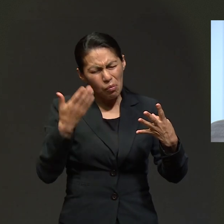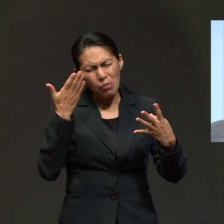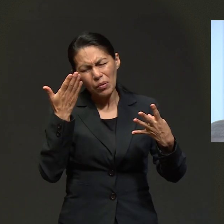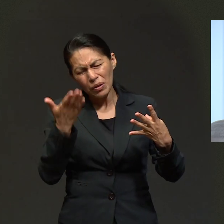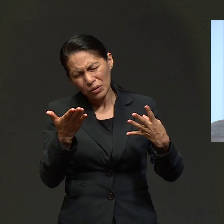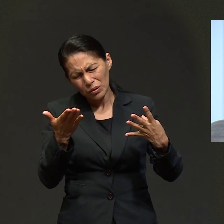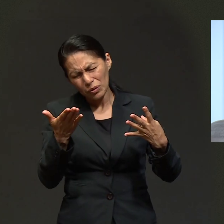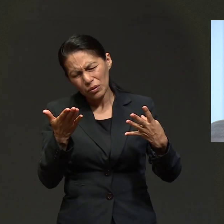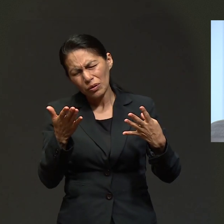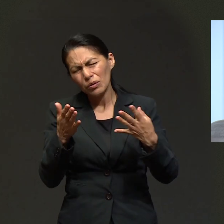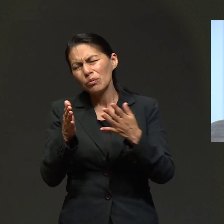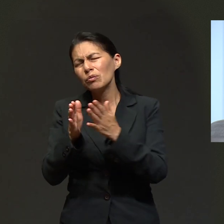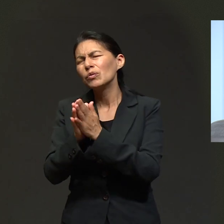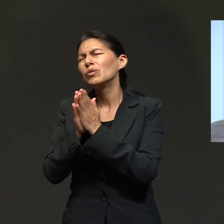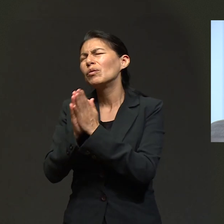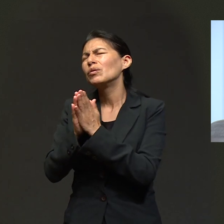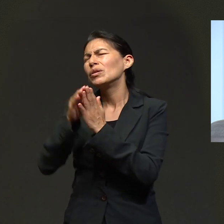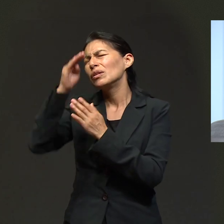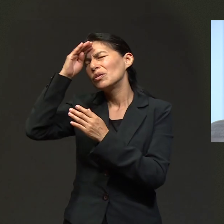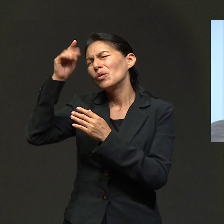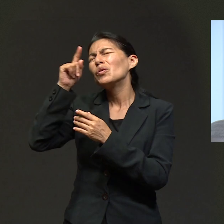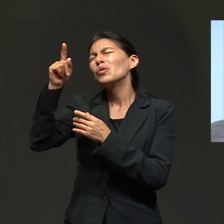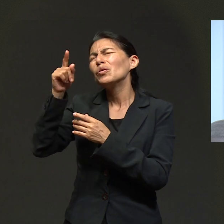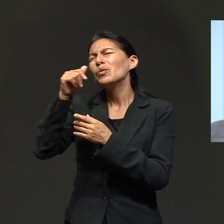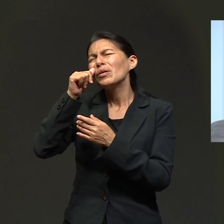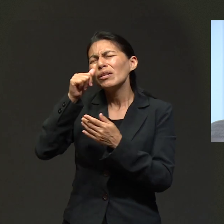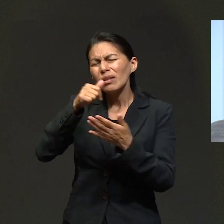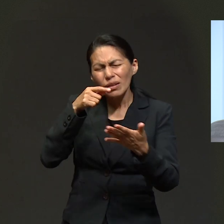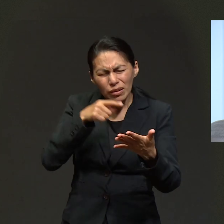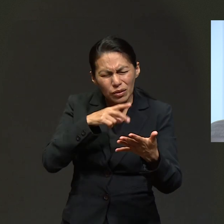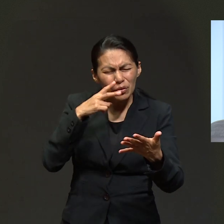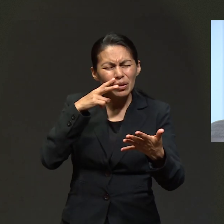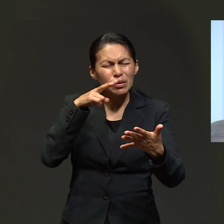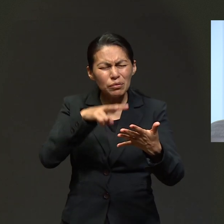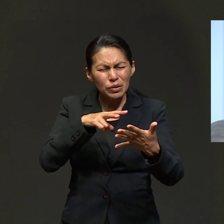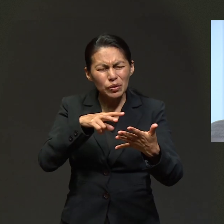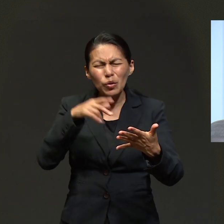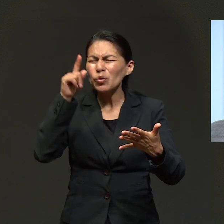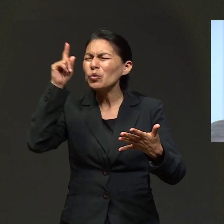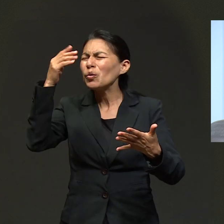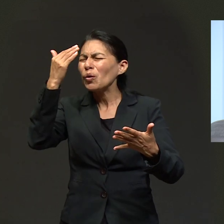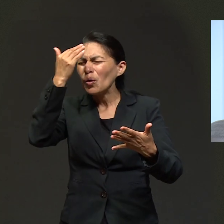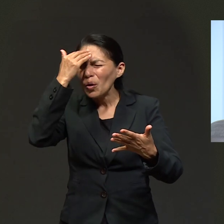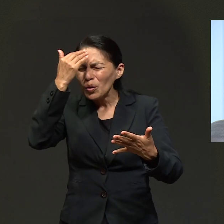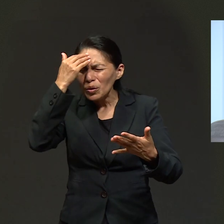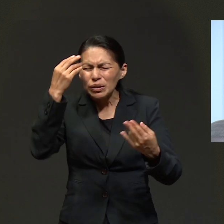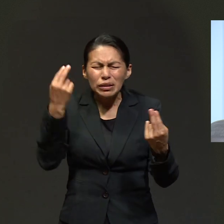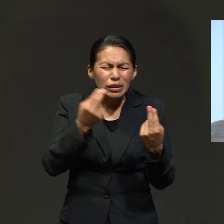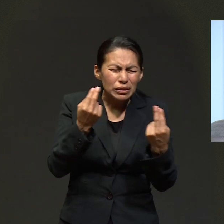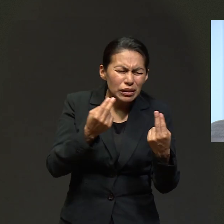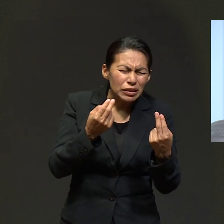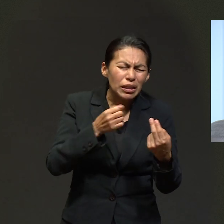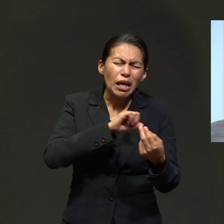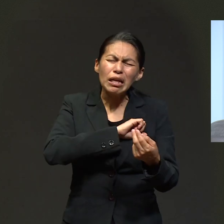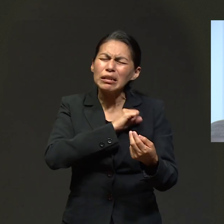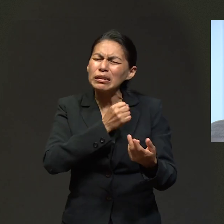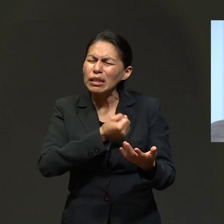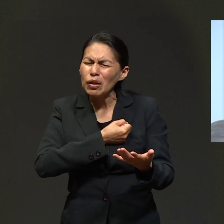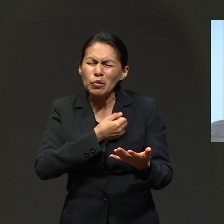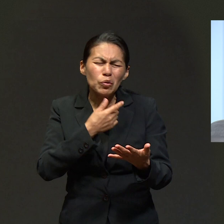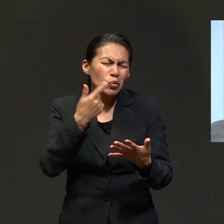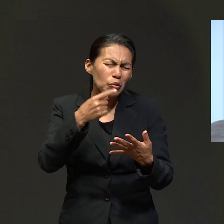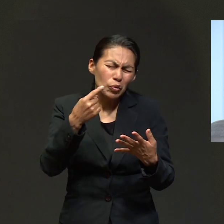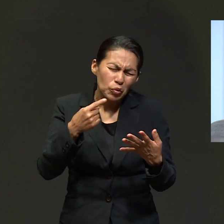escuchado cada uno de sus nombres, Padre. Tú sabes la gran necesidad de salud. Y hoy te ruego misericordia,